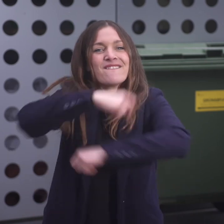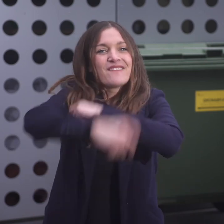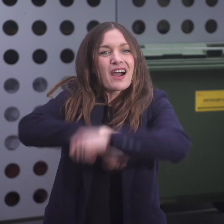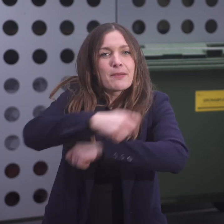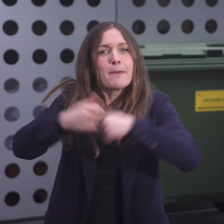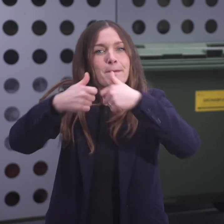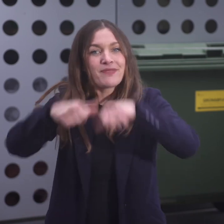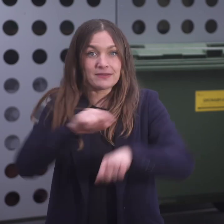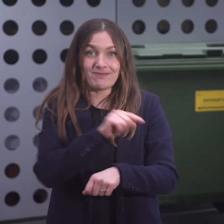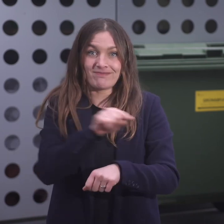Kies und Steine.